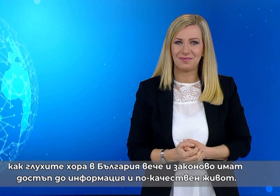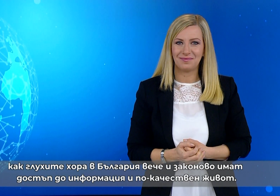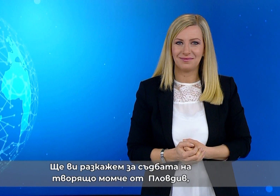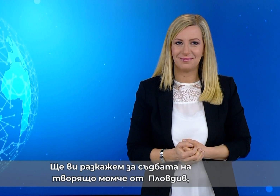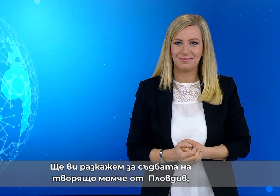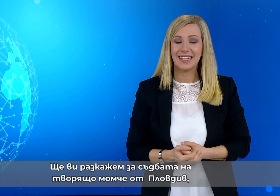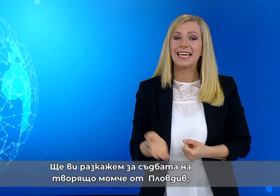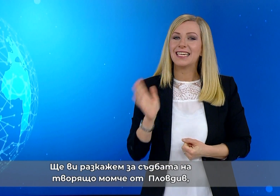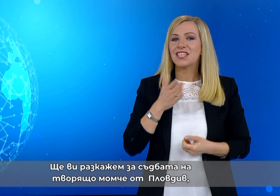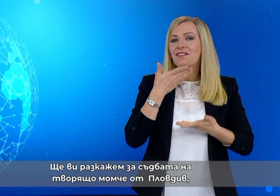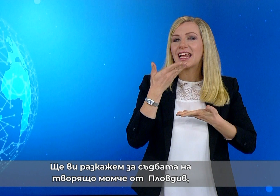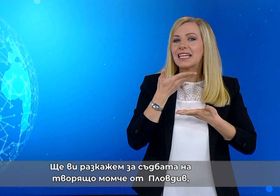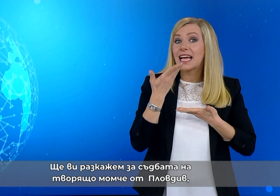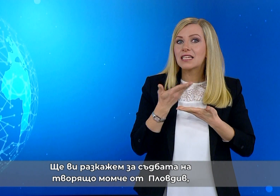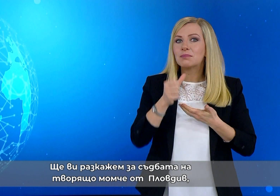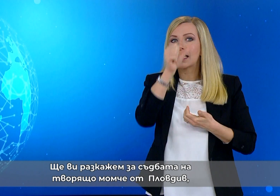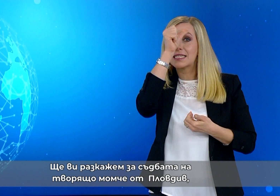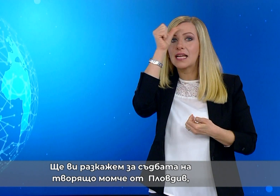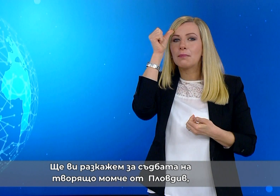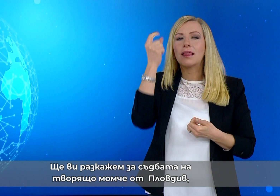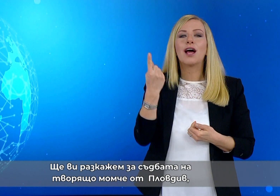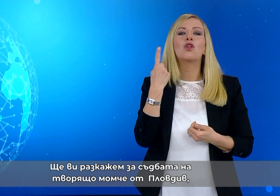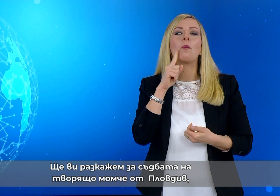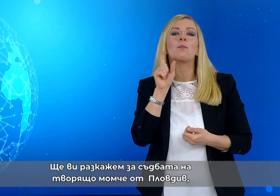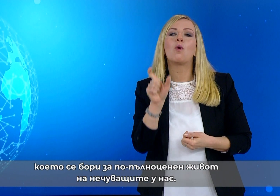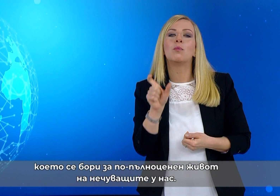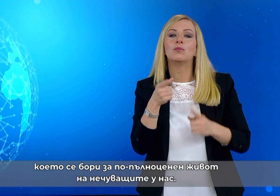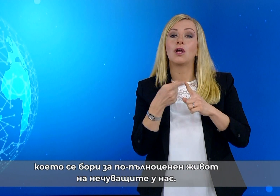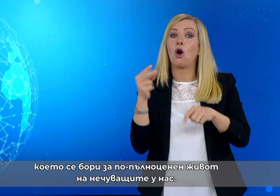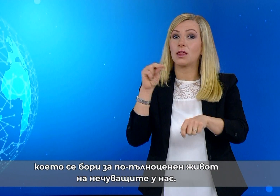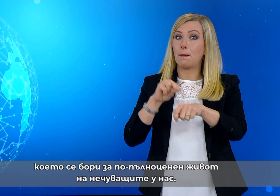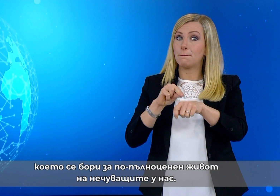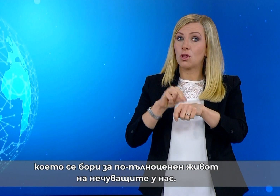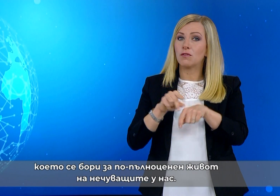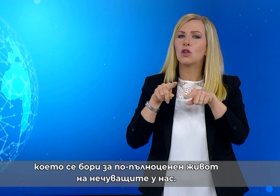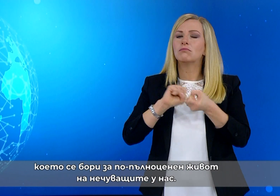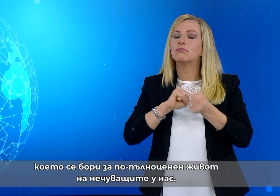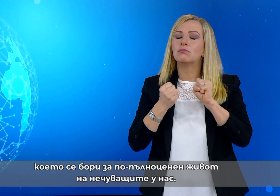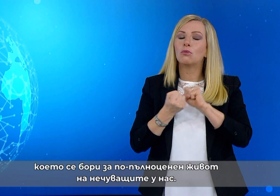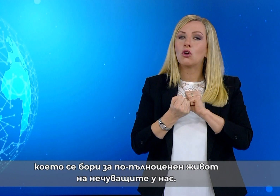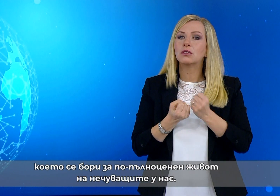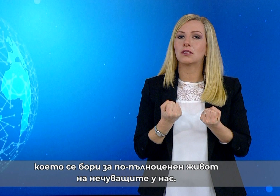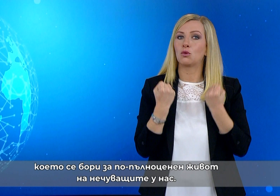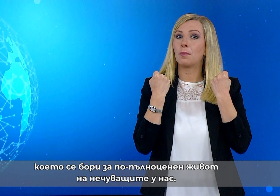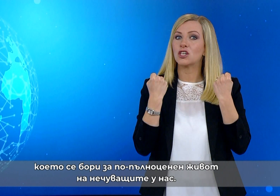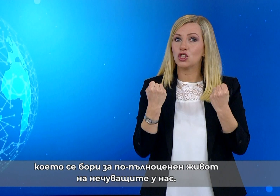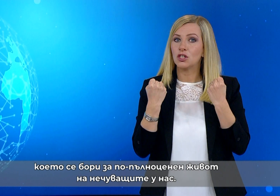Ще ви разкажем за съдбата на творящо момче от Пловдив, което се бори за по-пълноценен живот на нечуващите хора у нас.